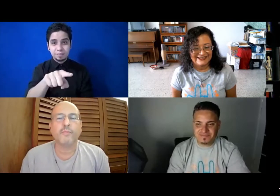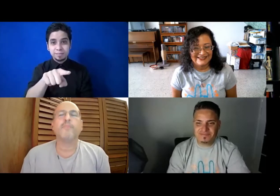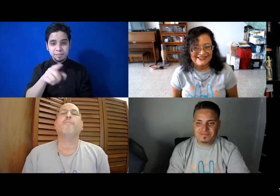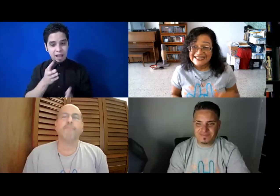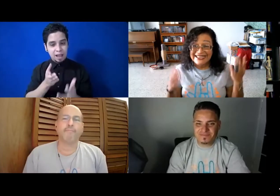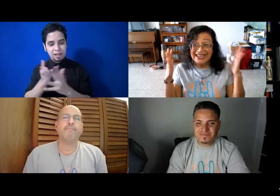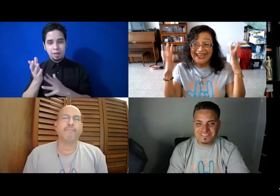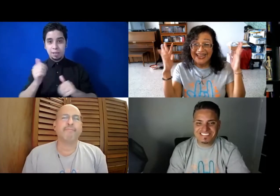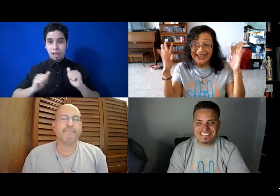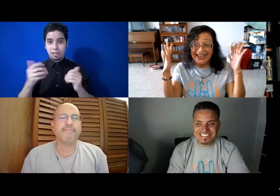¡Bien!